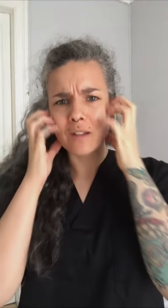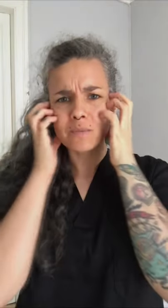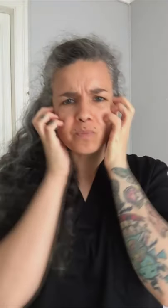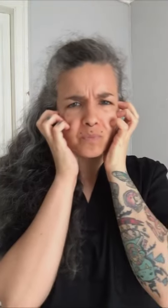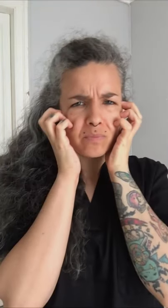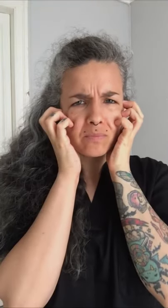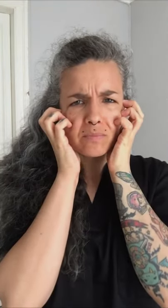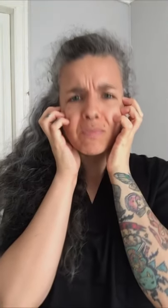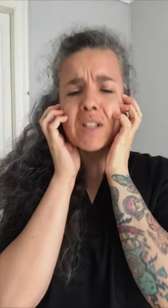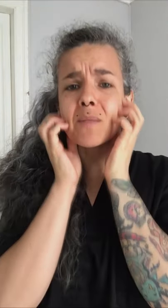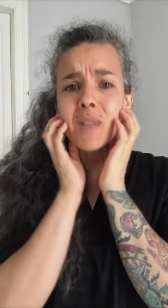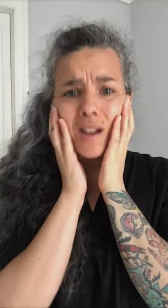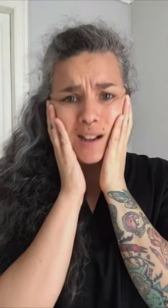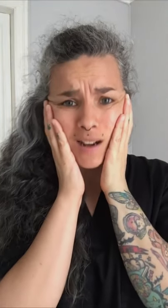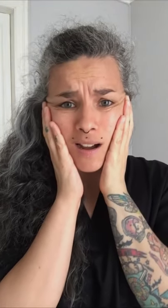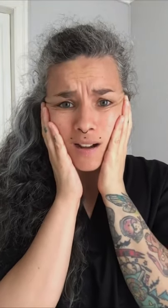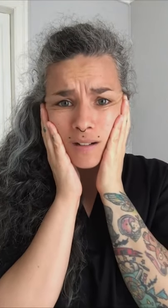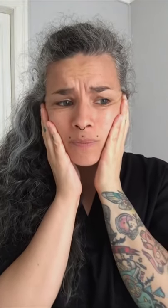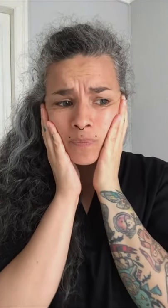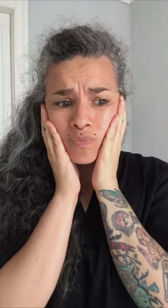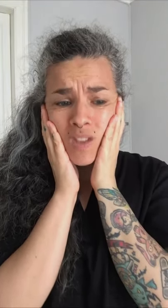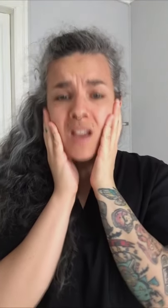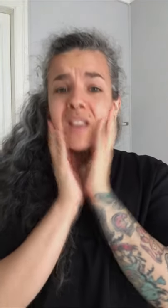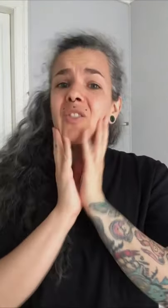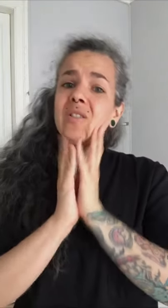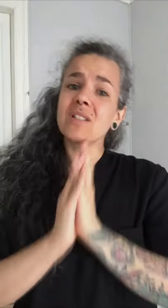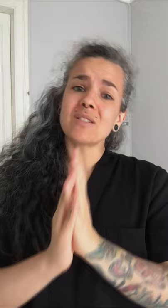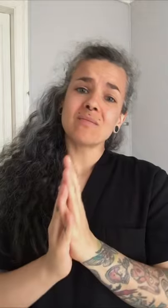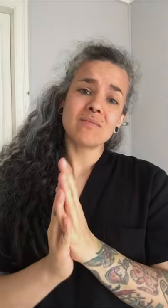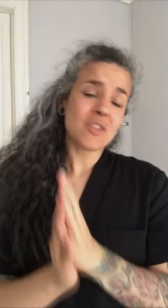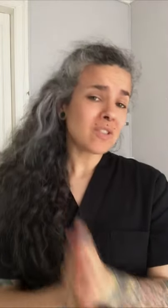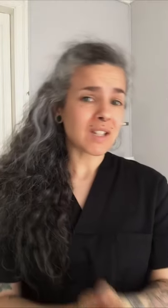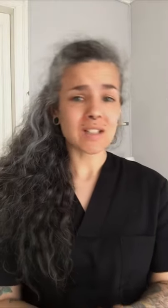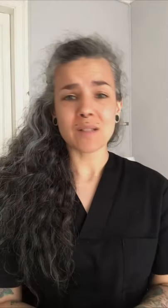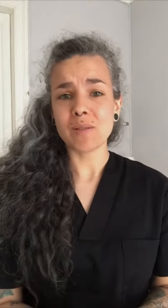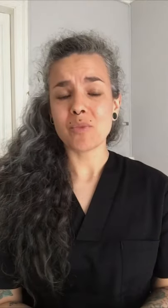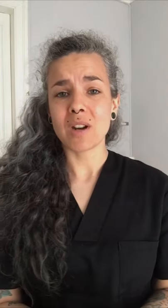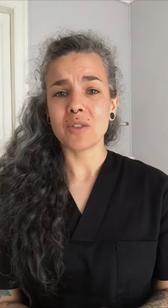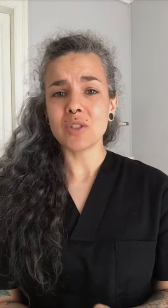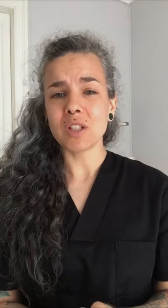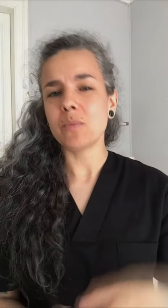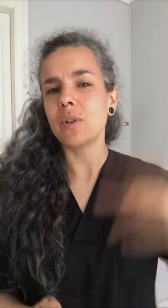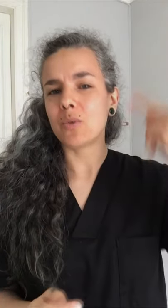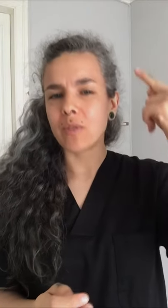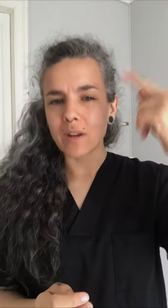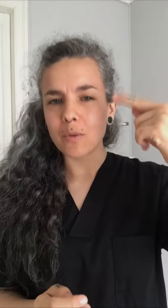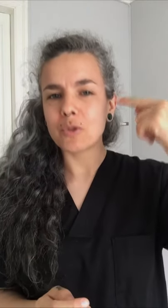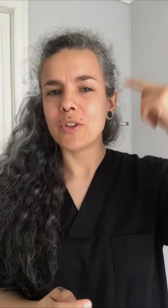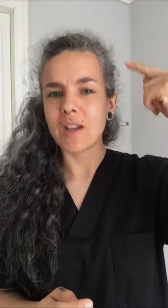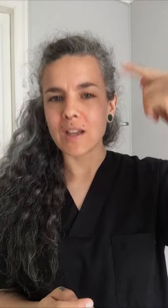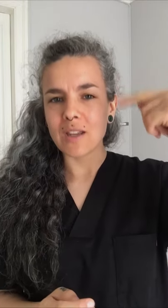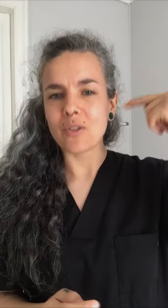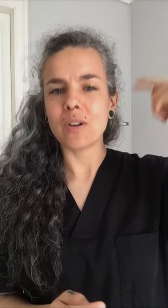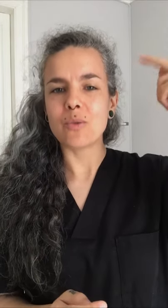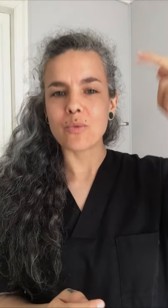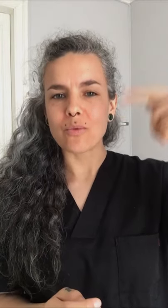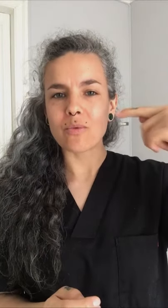se empieza a cargar. Y entonces no descansas bien por la noche porque tu cerebro sigue ahí con el runrun